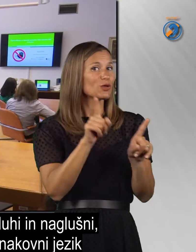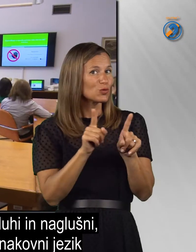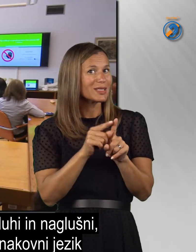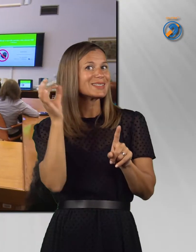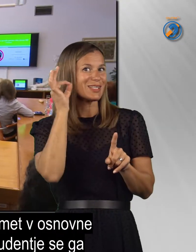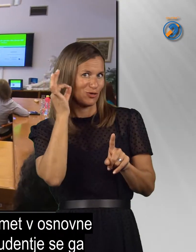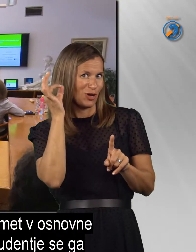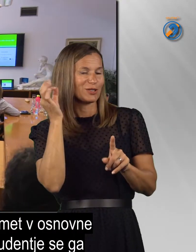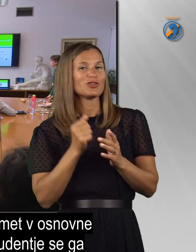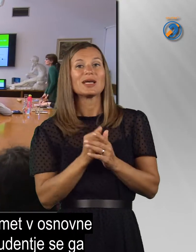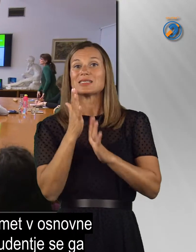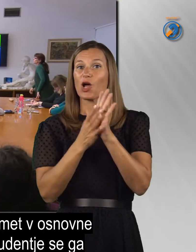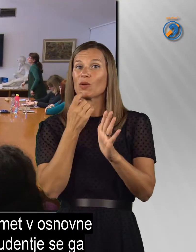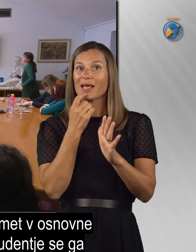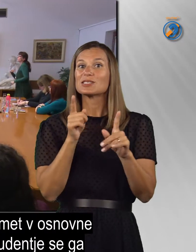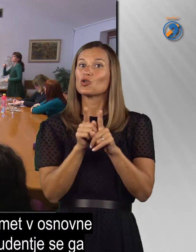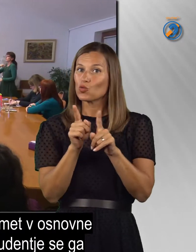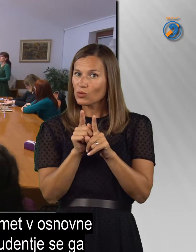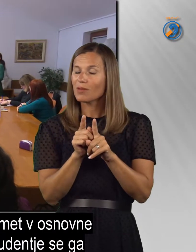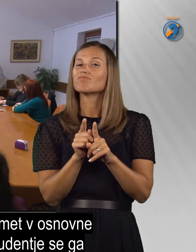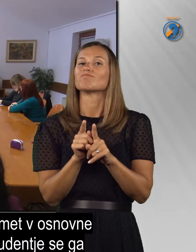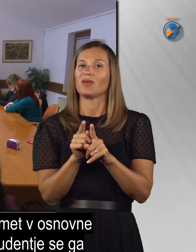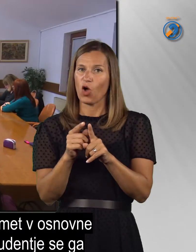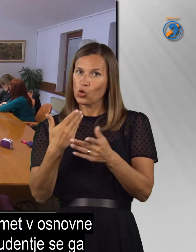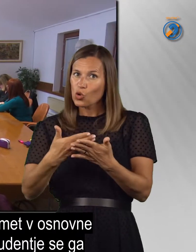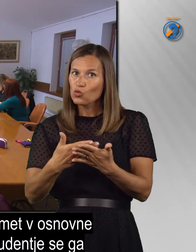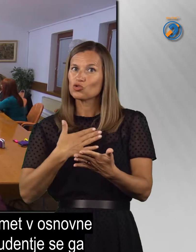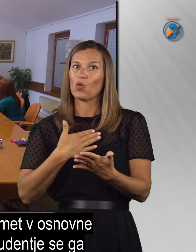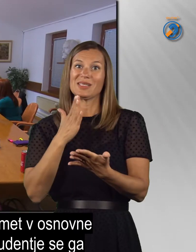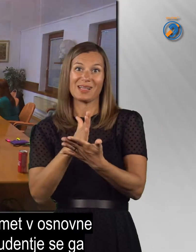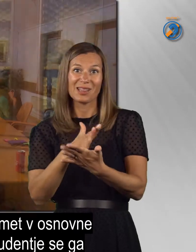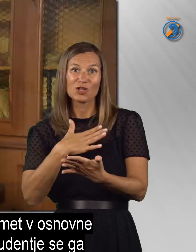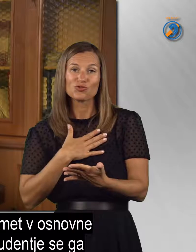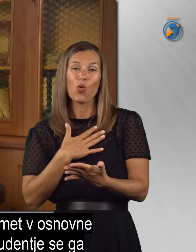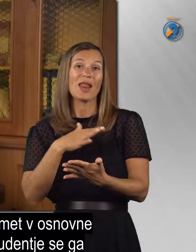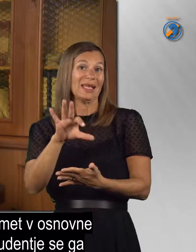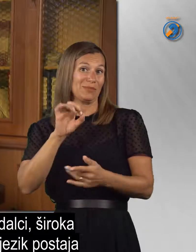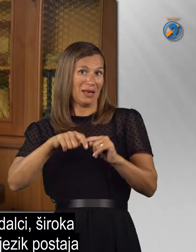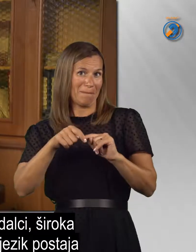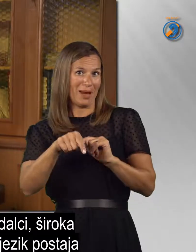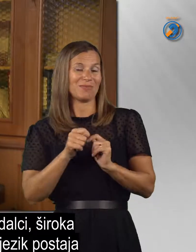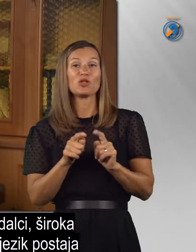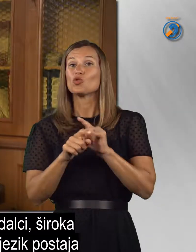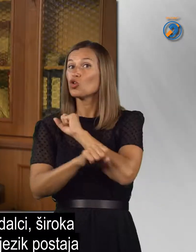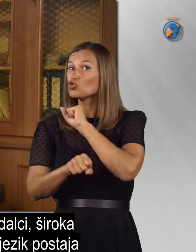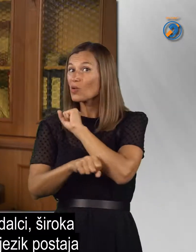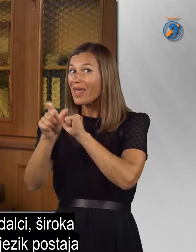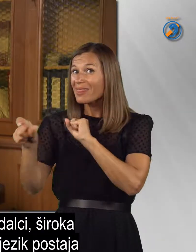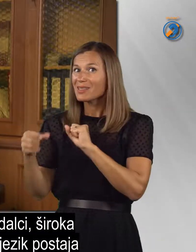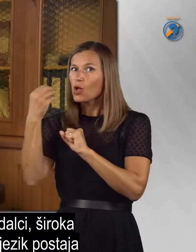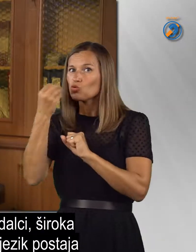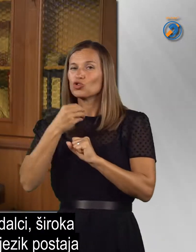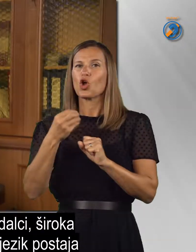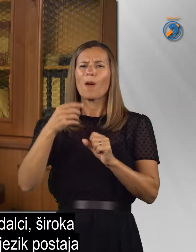Znakovni jezik vstopa kot izbirni predmet v osnovne šole, srednje šole, študente se ga učijo, potapljači,